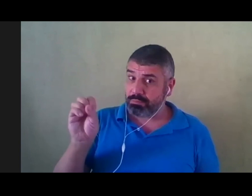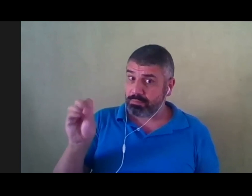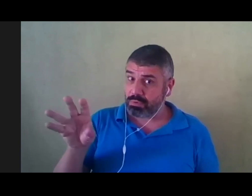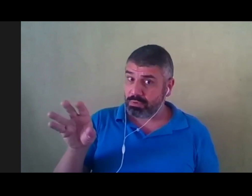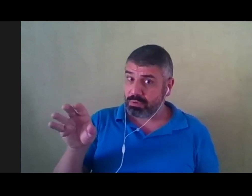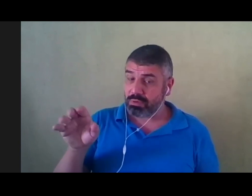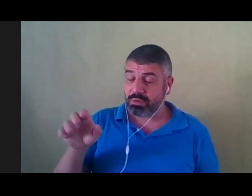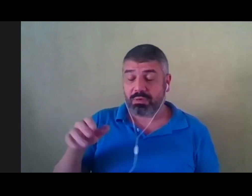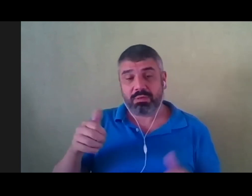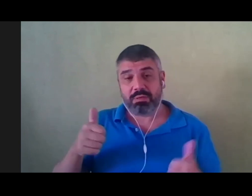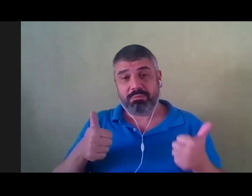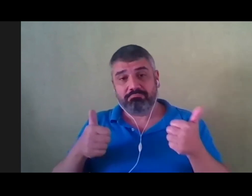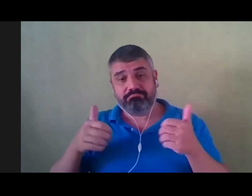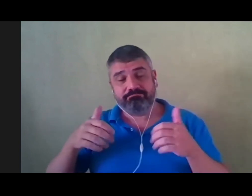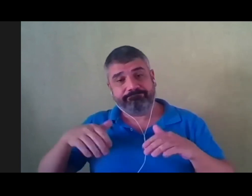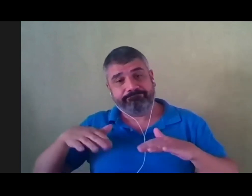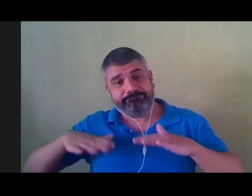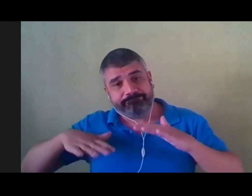Tindolelê.